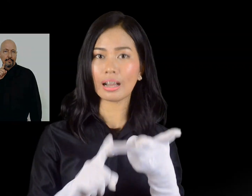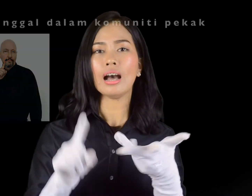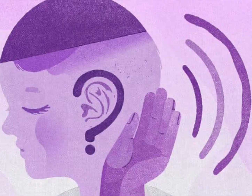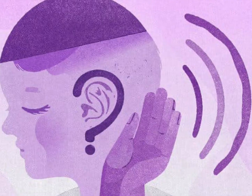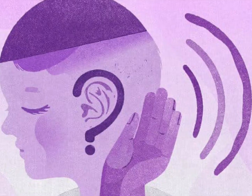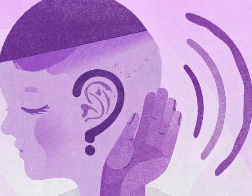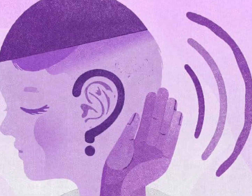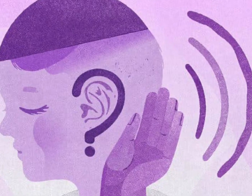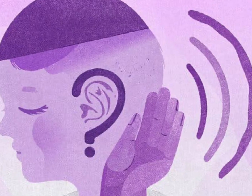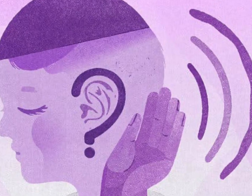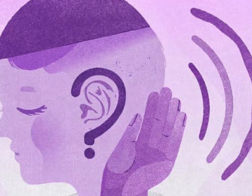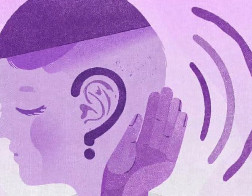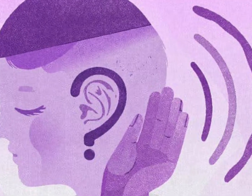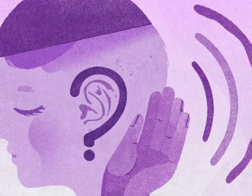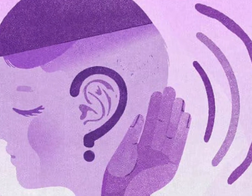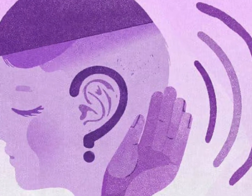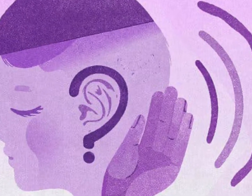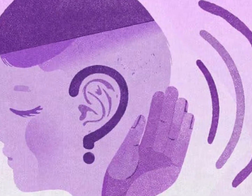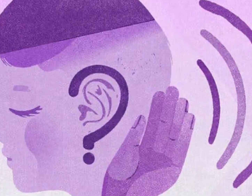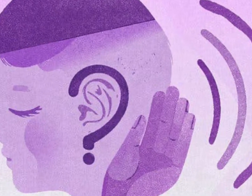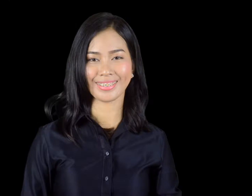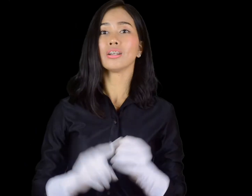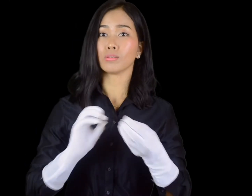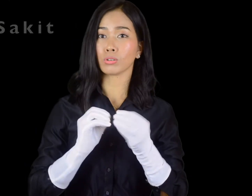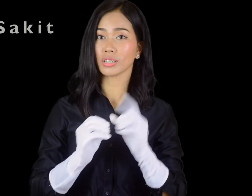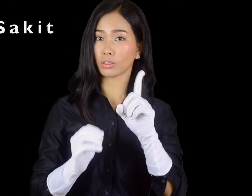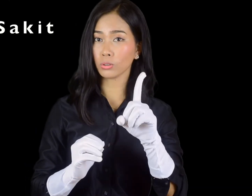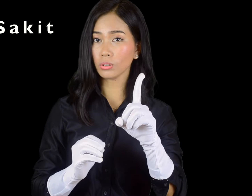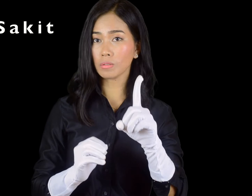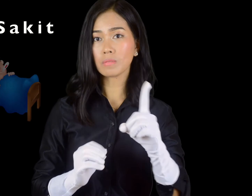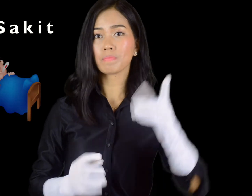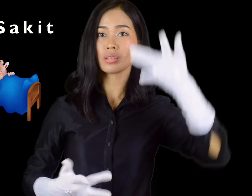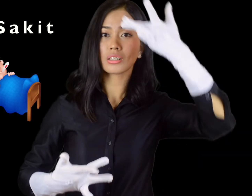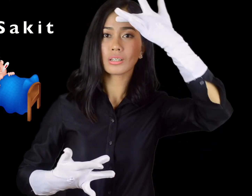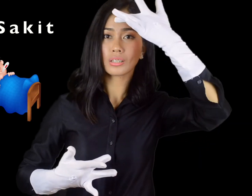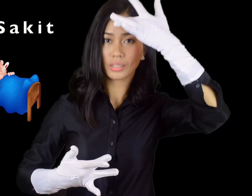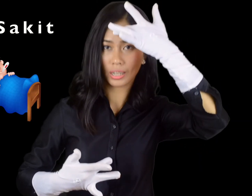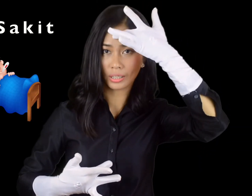ataupun tinggal dalam kondisi pekak. Nomor 1, sakit.